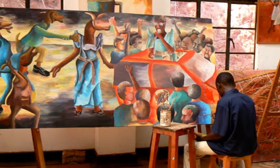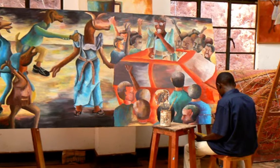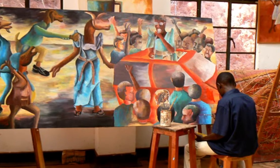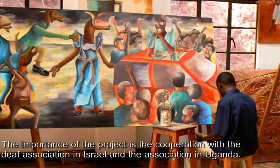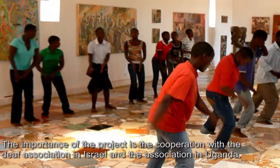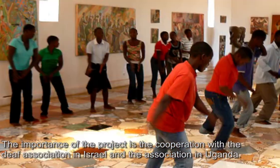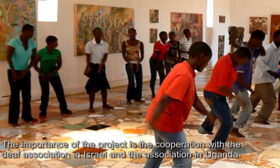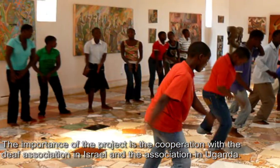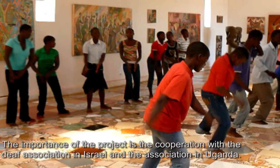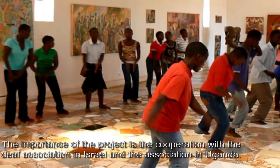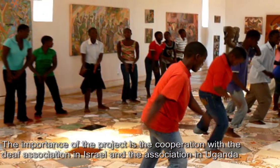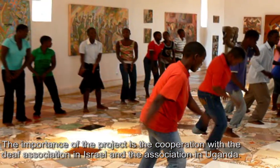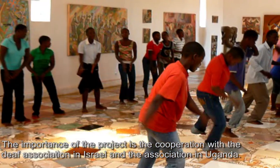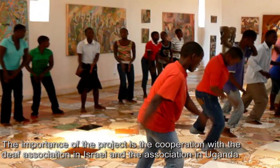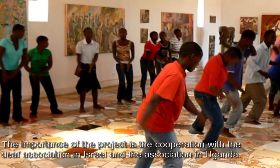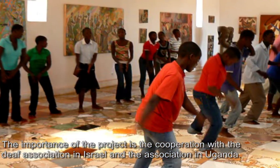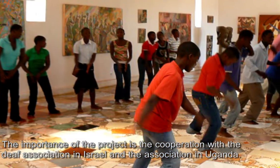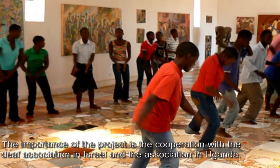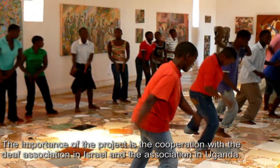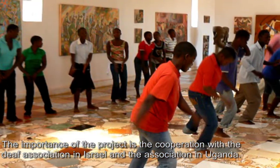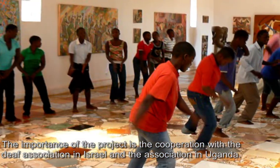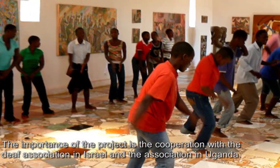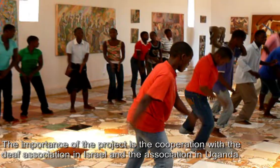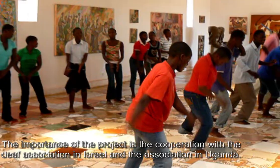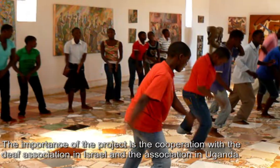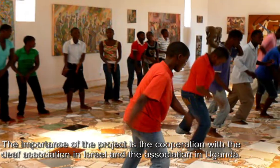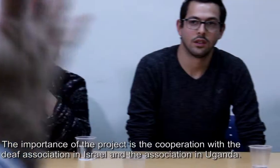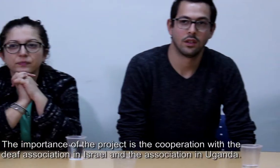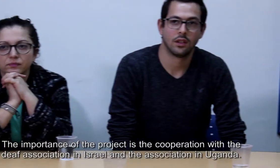החשיבות של הפעילות היא בשיתוף הפעולה של אגודת החירשים באוגנדה לזושי בישראל